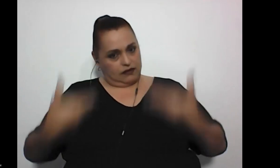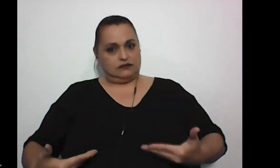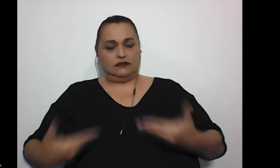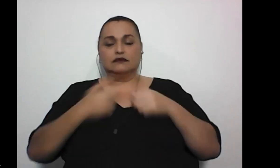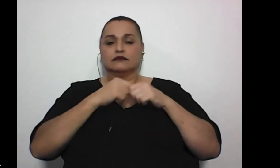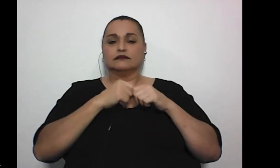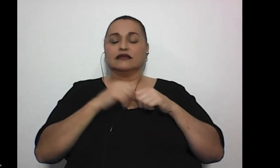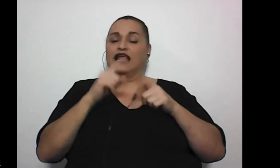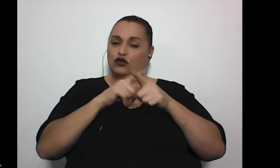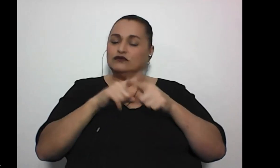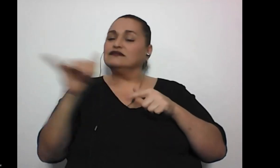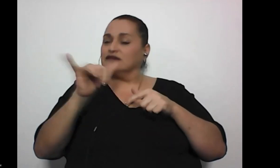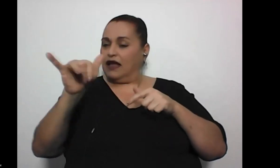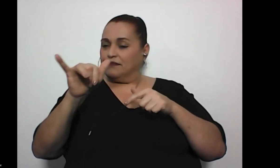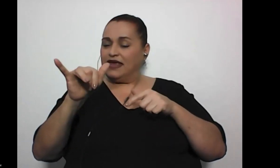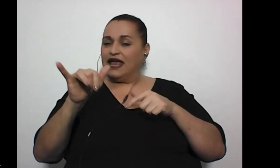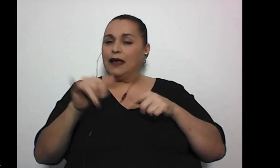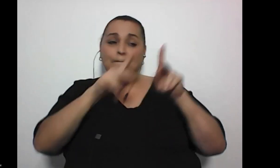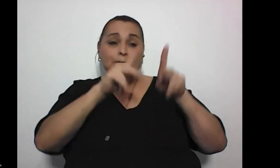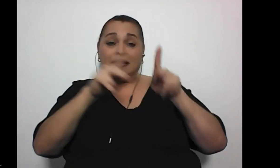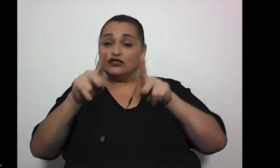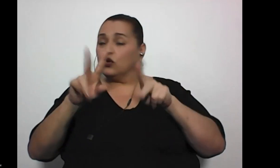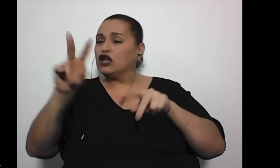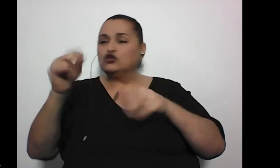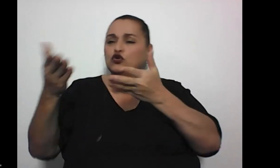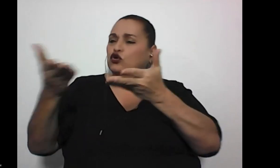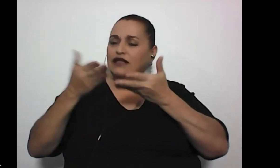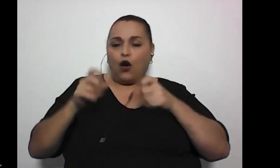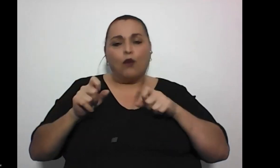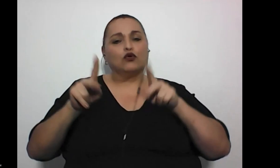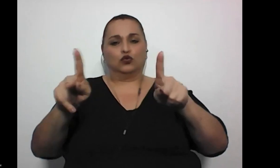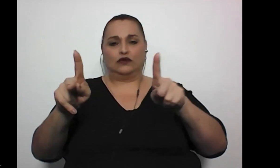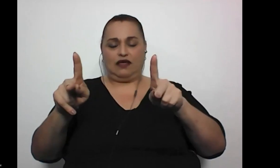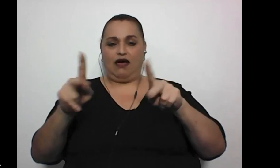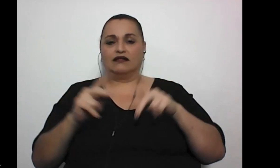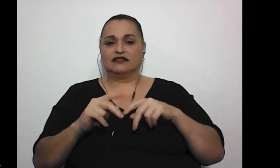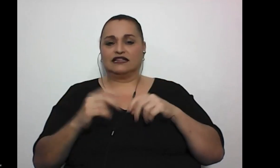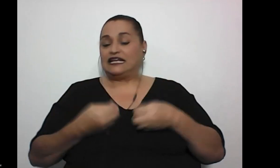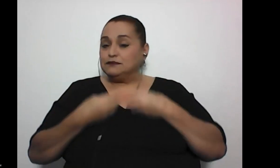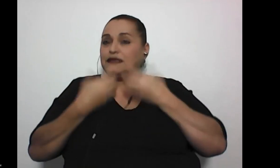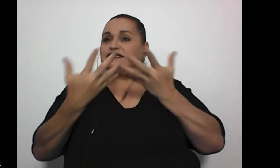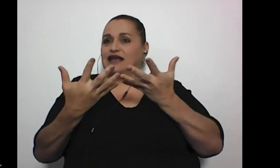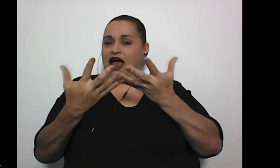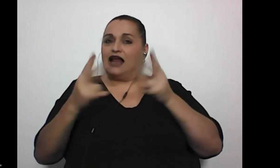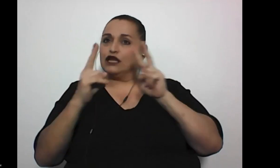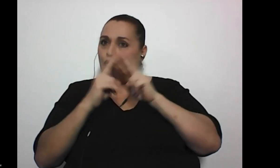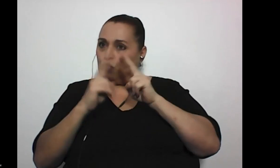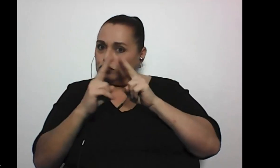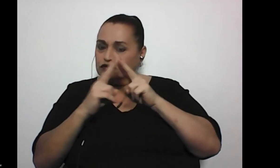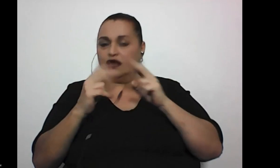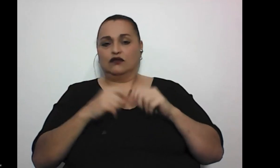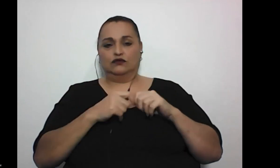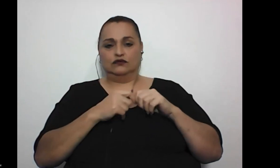entonces, yo creo que también es como que las personas no nos dan esa oportunidad de expresarnos, de conocernos,